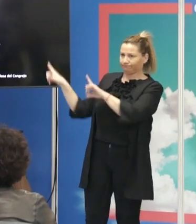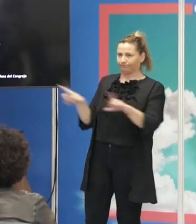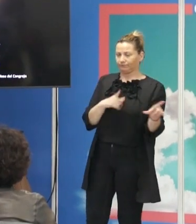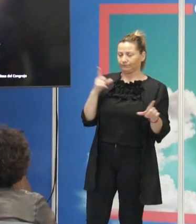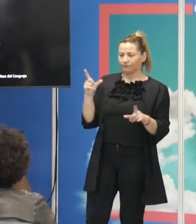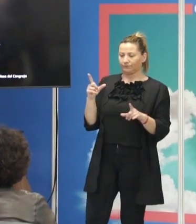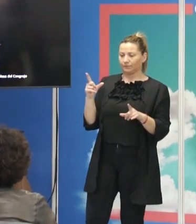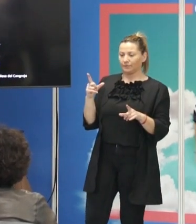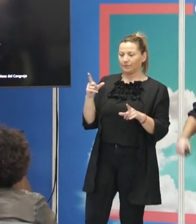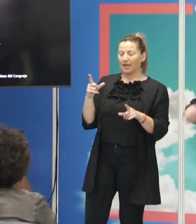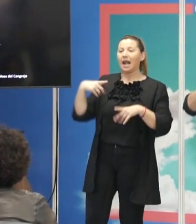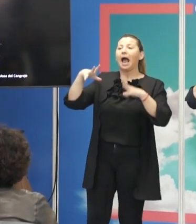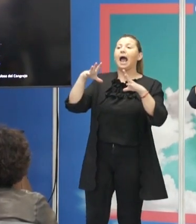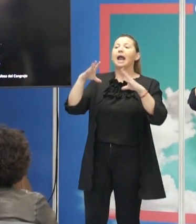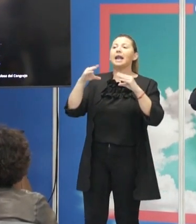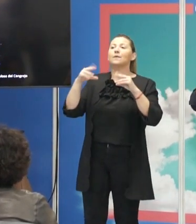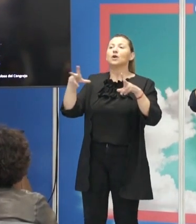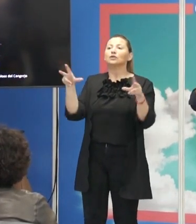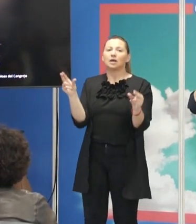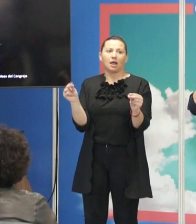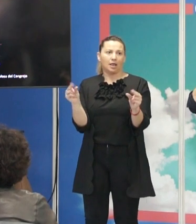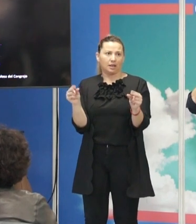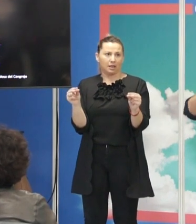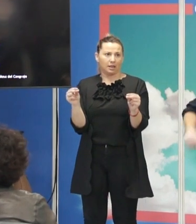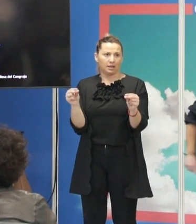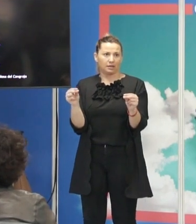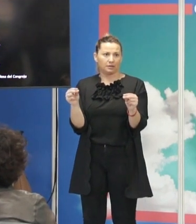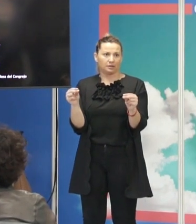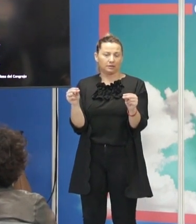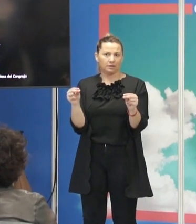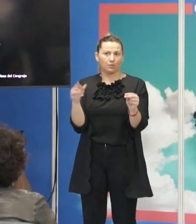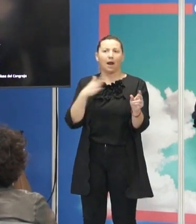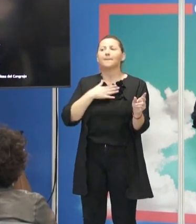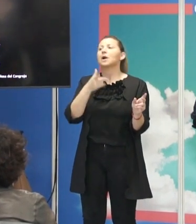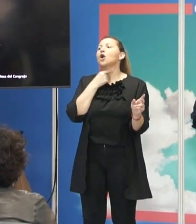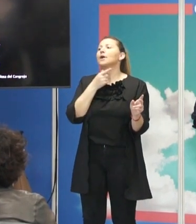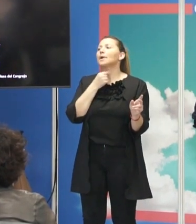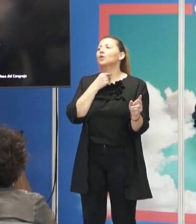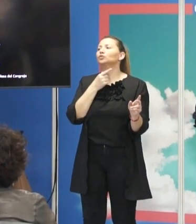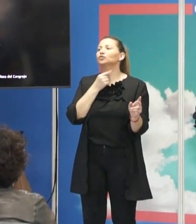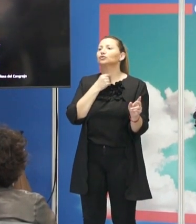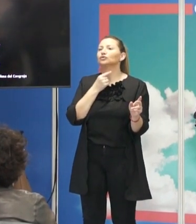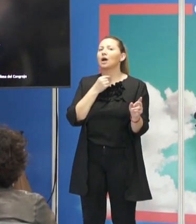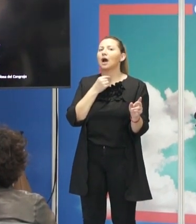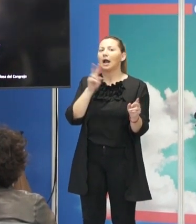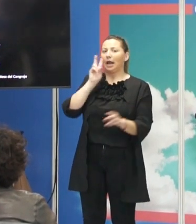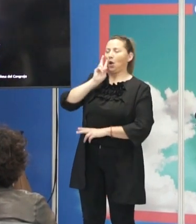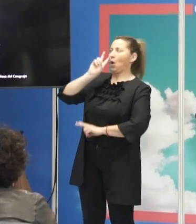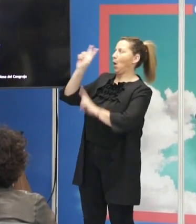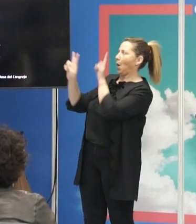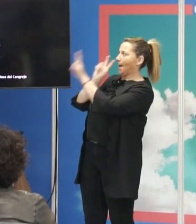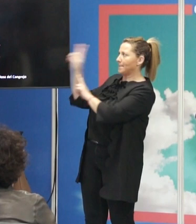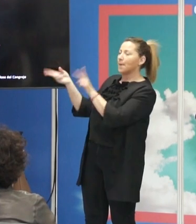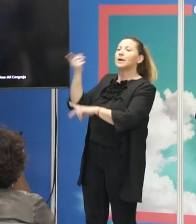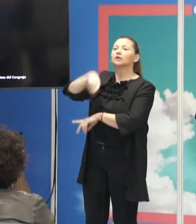Juan, por La nebulosa del cangrejo, lo que queda de una estrella. Lo vamos a sonificar, porque a mí me gusta que todo, no solamente lo veamos, sino que también lo